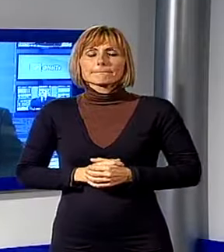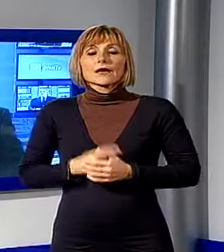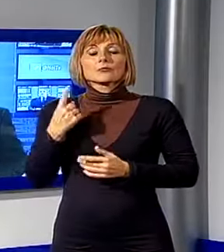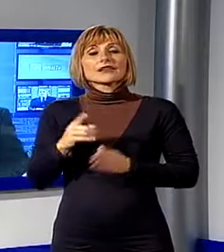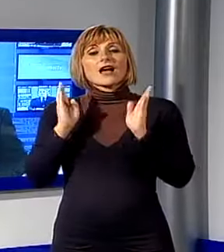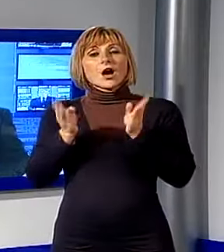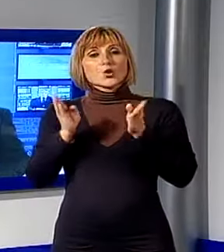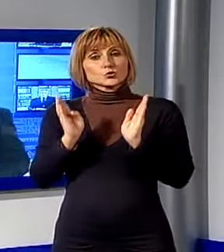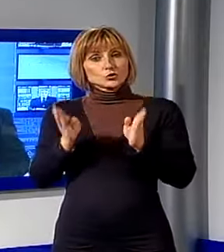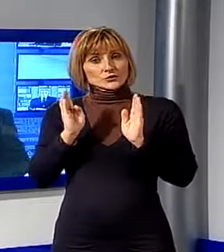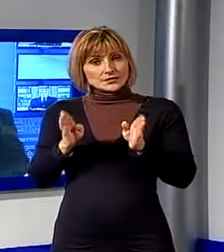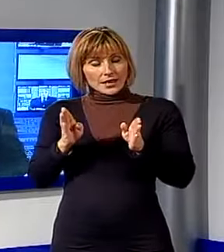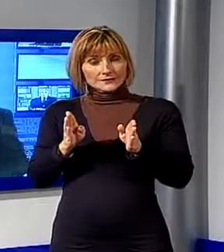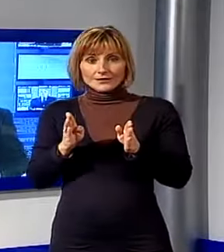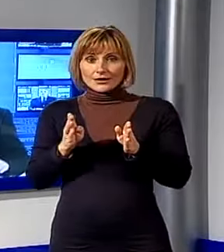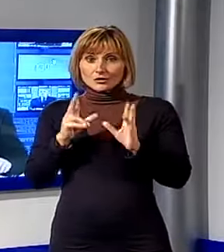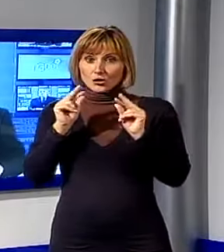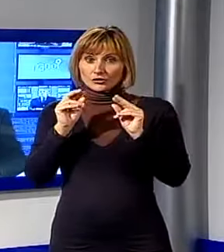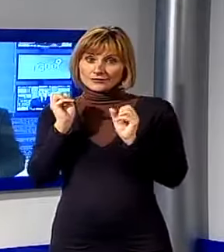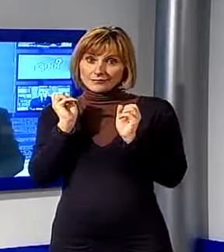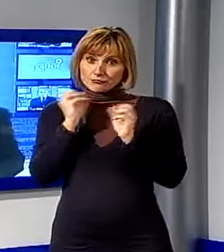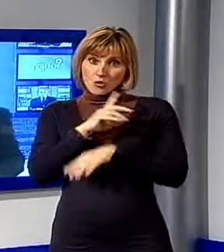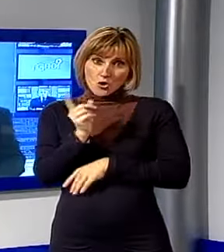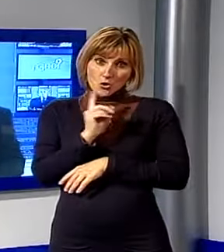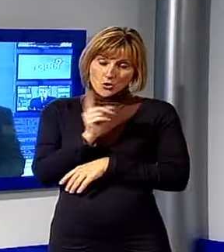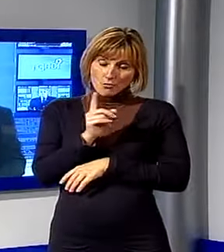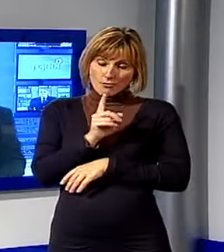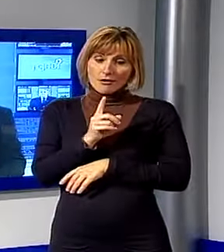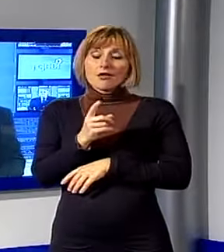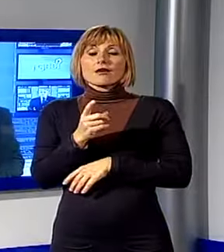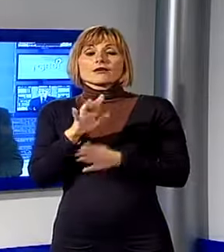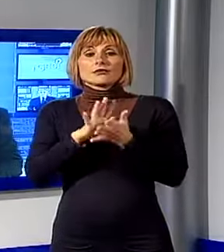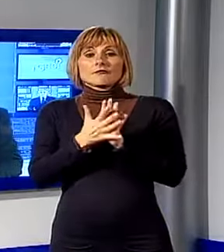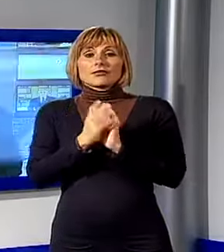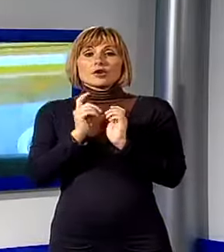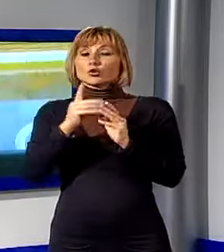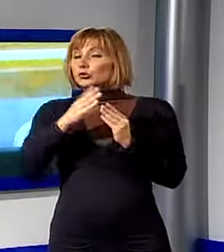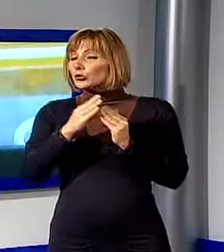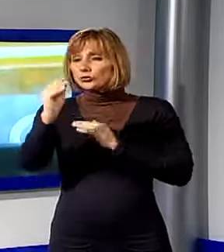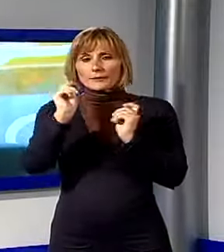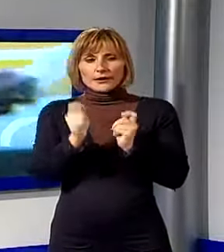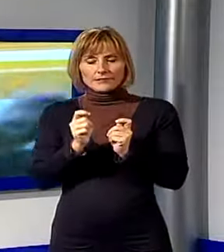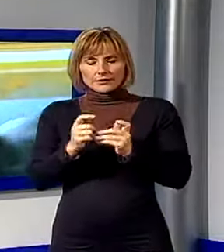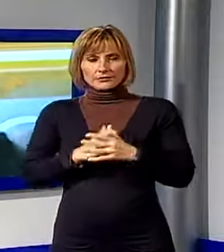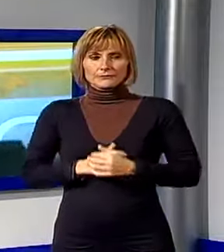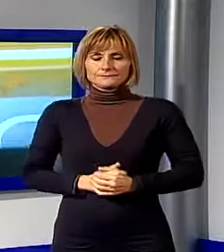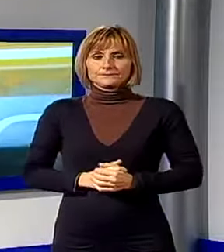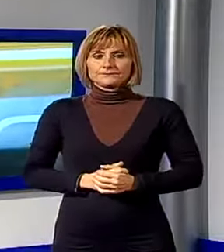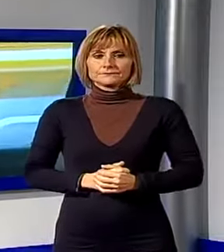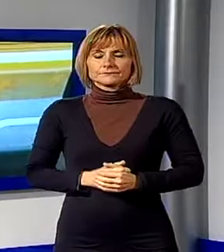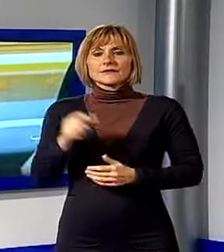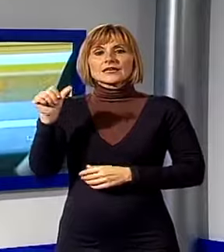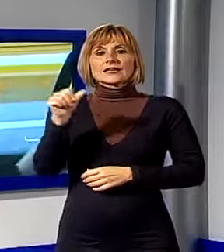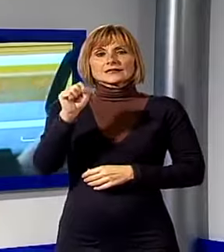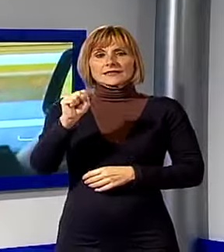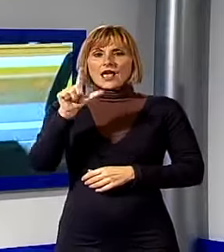della bretella che diventerà pagamento anche nel tratto tra via Reggio e Massarosa. In qualche modo finisce un'era.